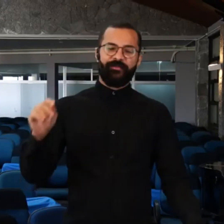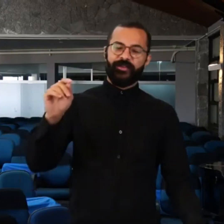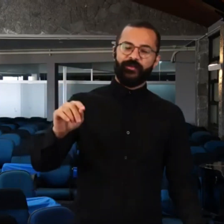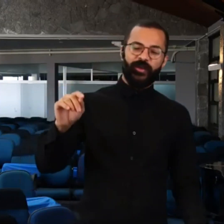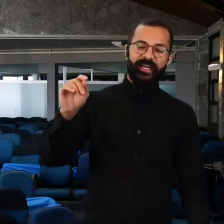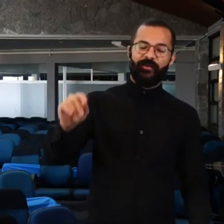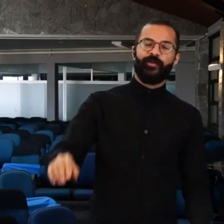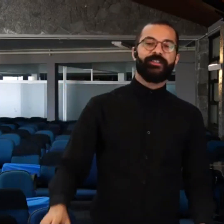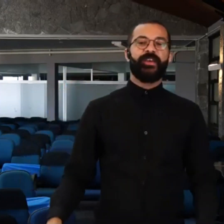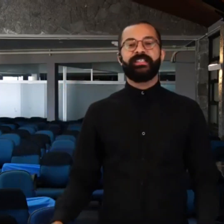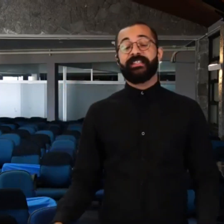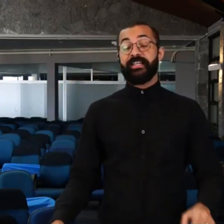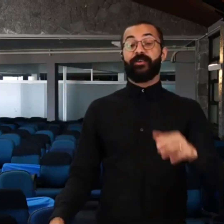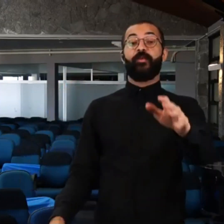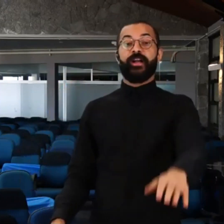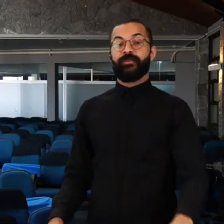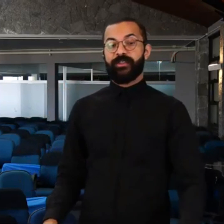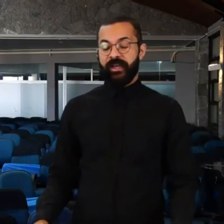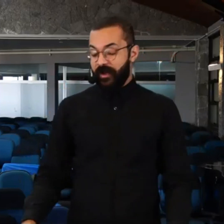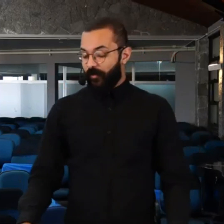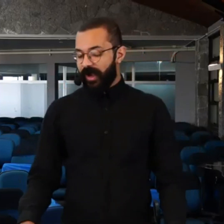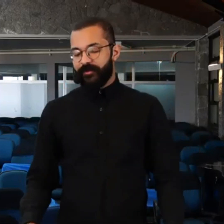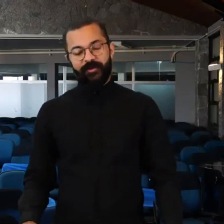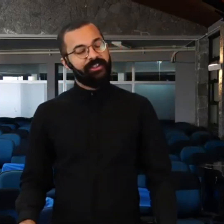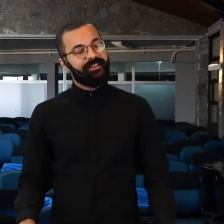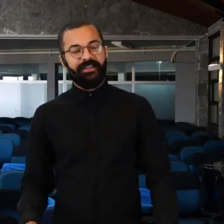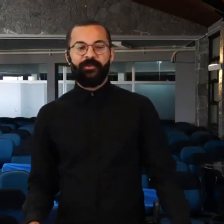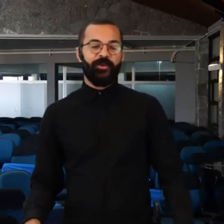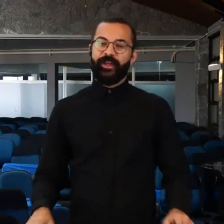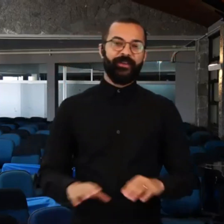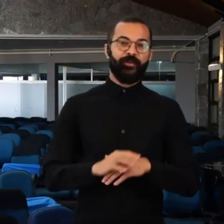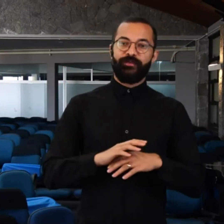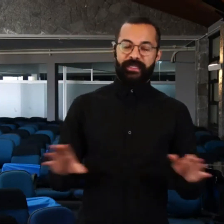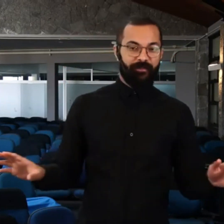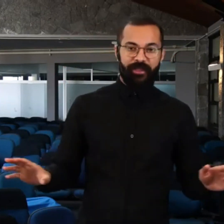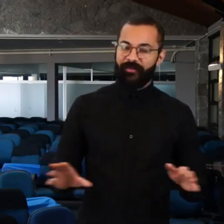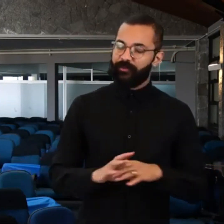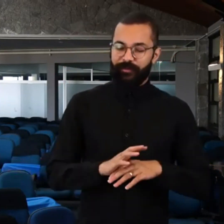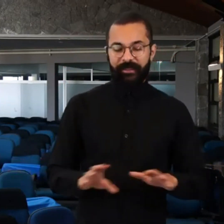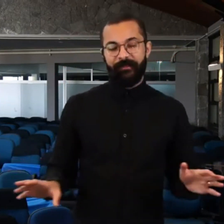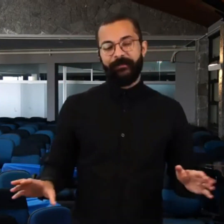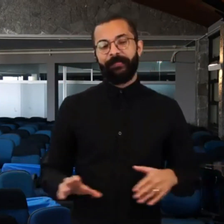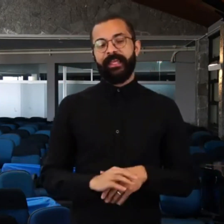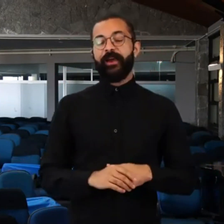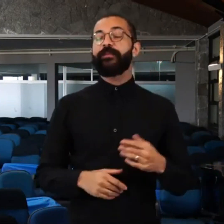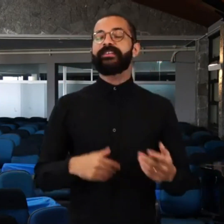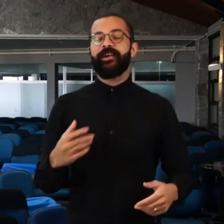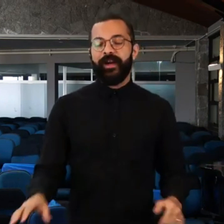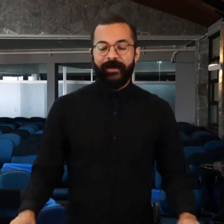função soneca algumas vezes. Aí chegou o quarto dia. Quarto dia, eu estava dormindo, estava dormindo. E aí comecei a orar,